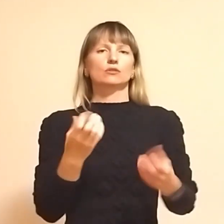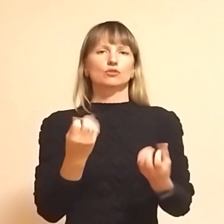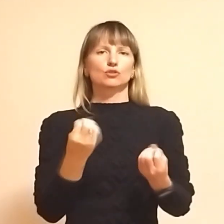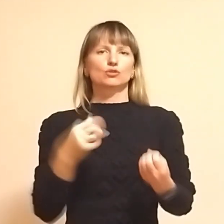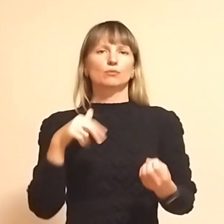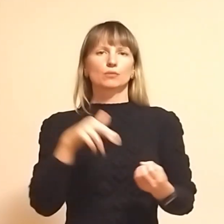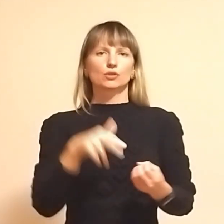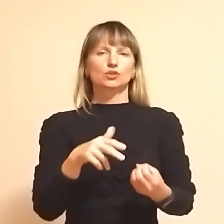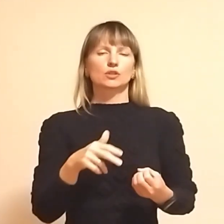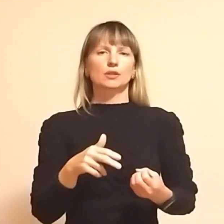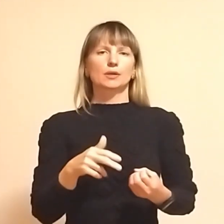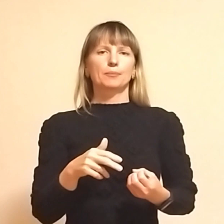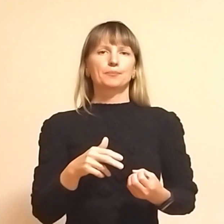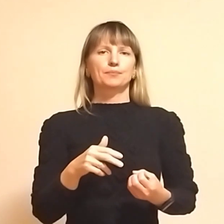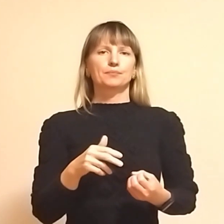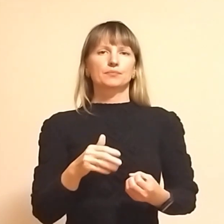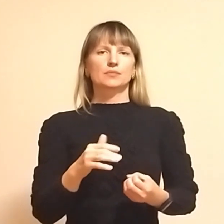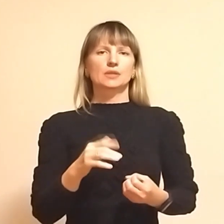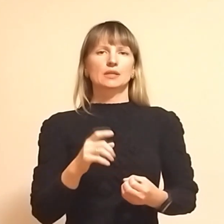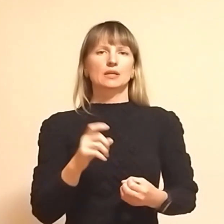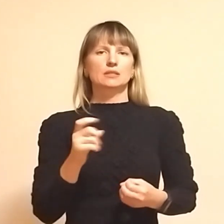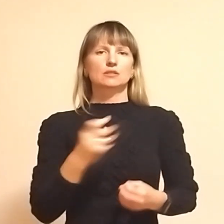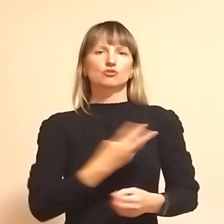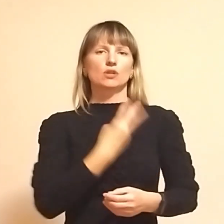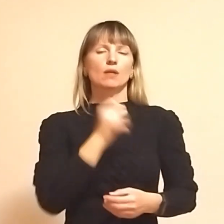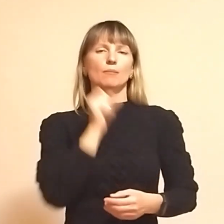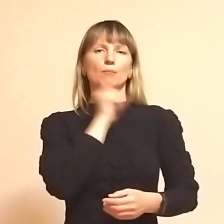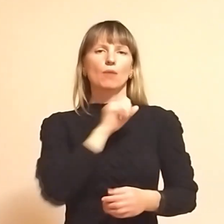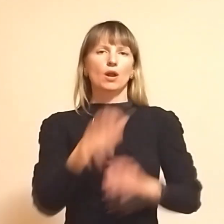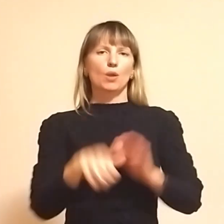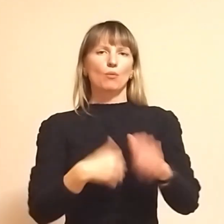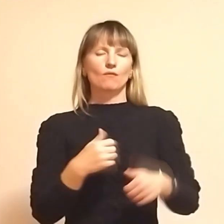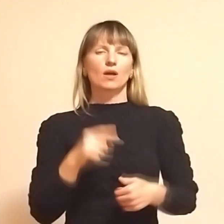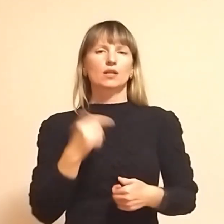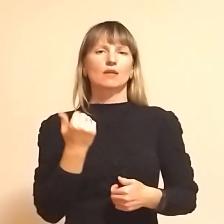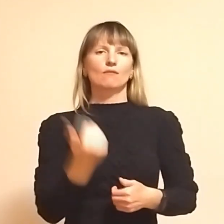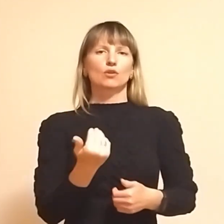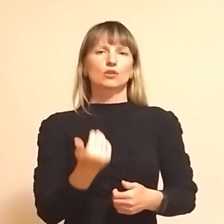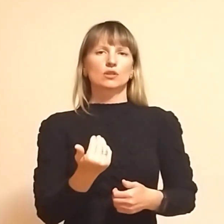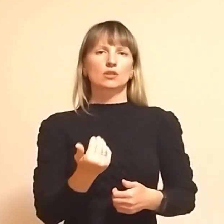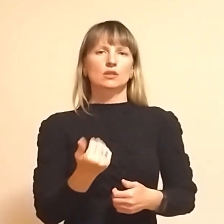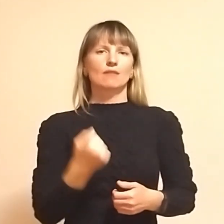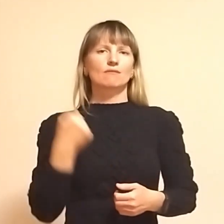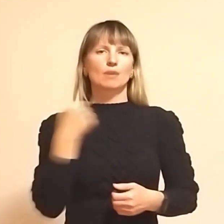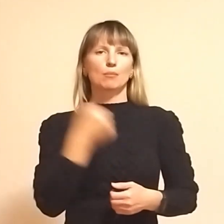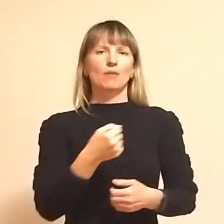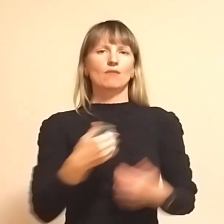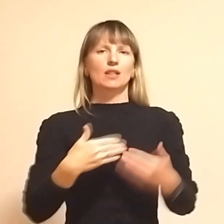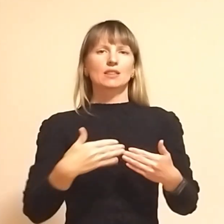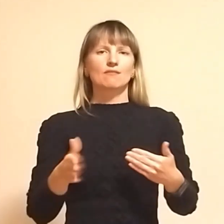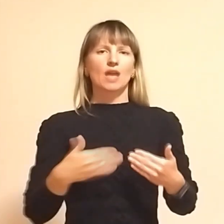прийшли вже з намірами пограбувати, вони вибивали двері в